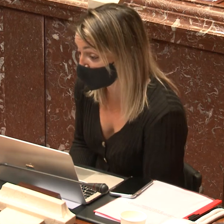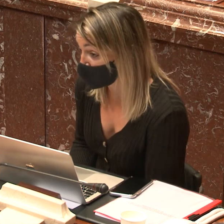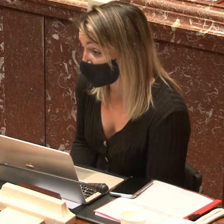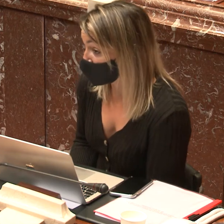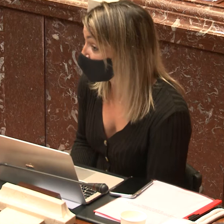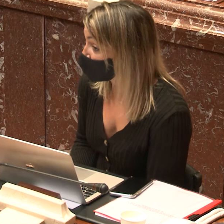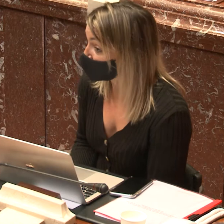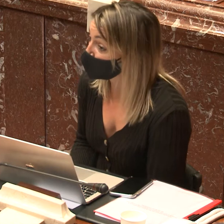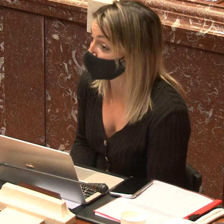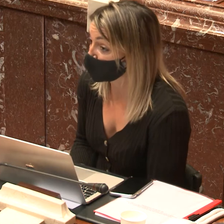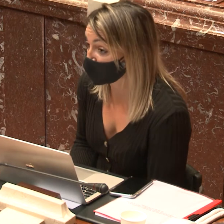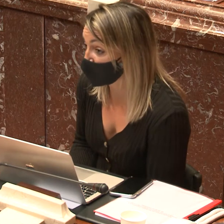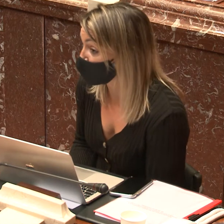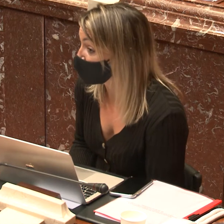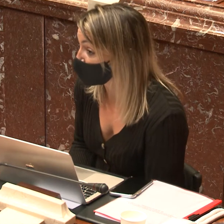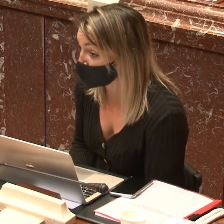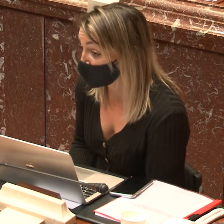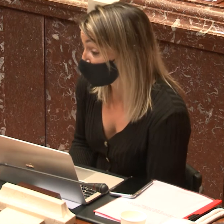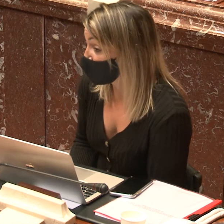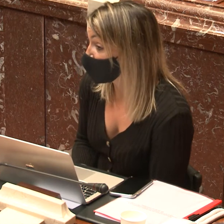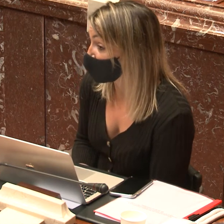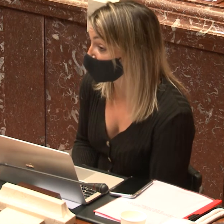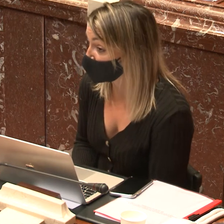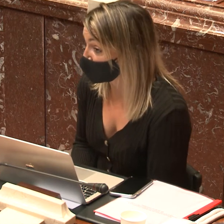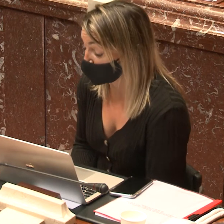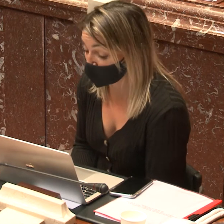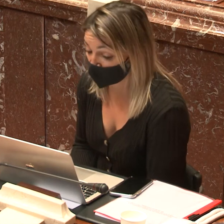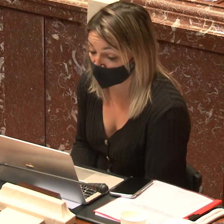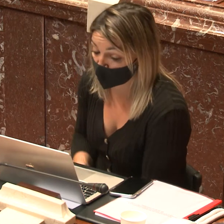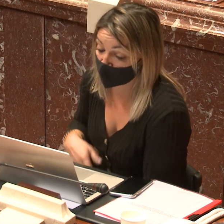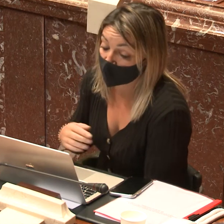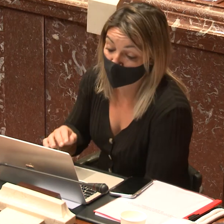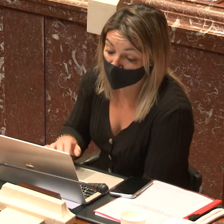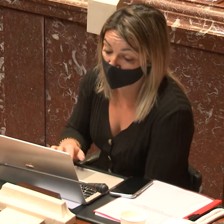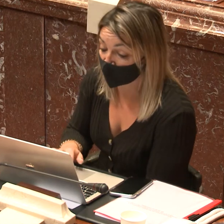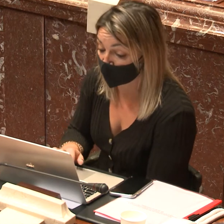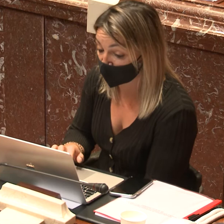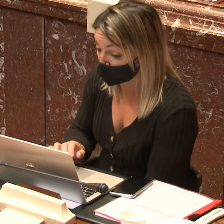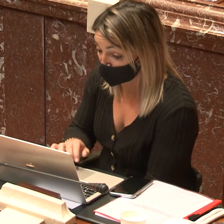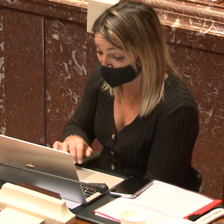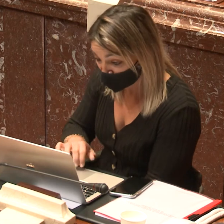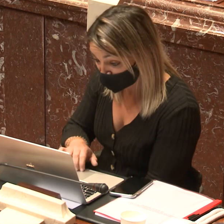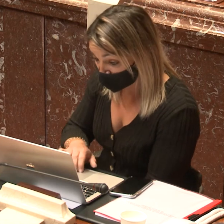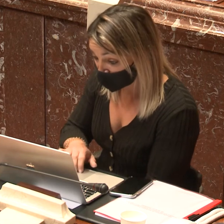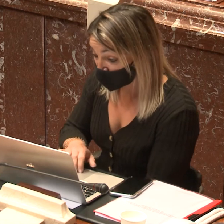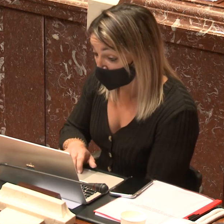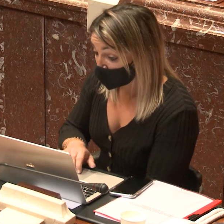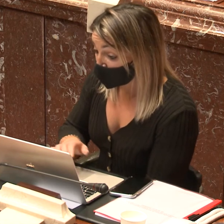día más, siempre lo ha sido, pero hoy en día es primordial. Vivimos, además, en la sociedad de la imagen y de la comunicación.